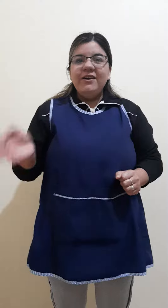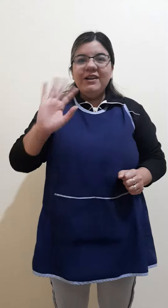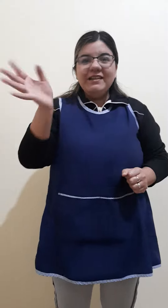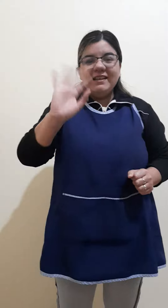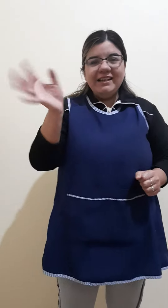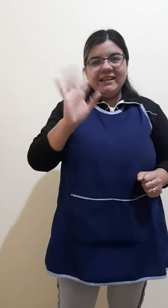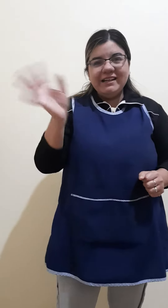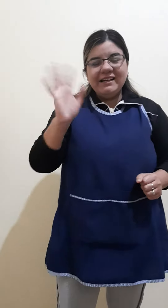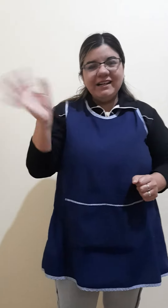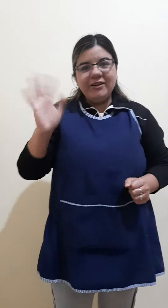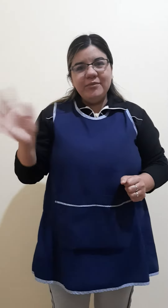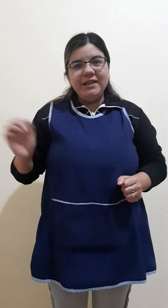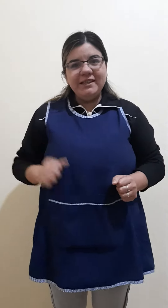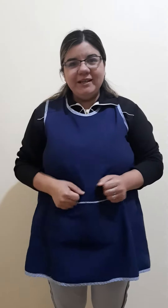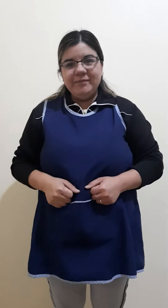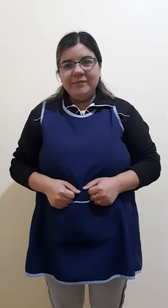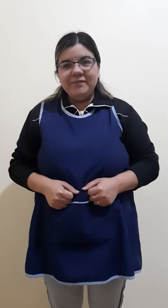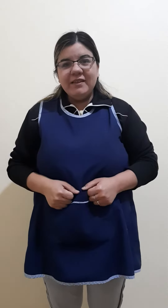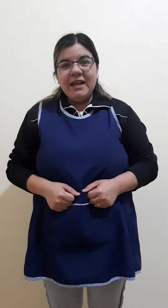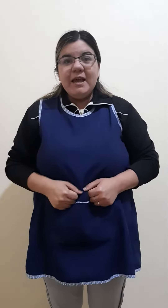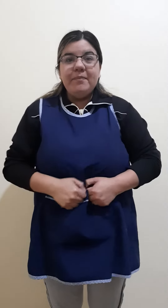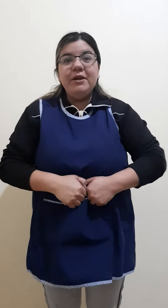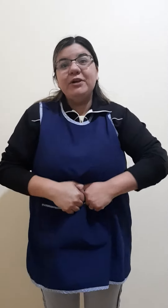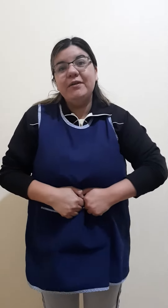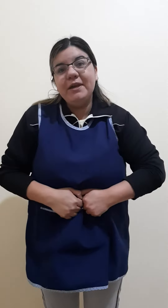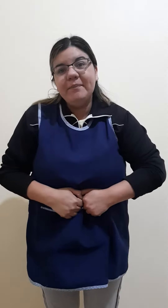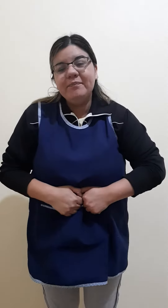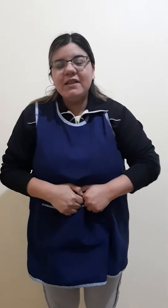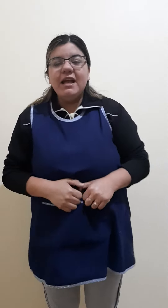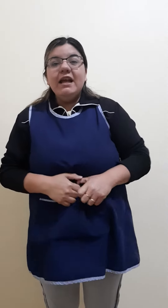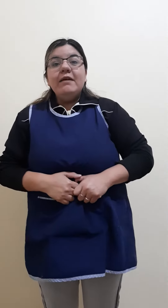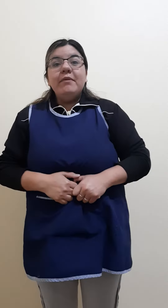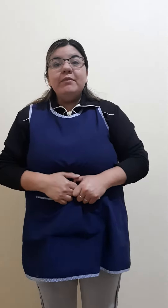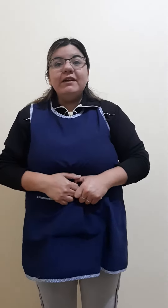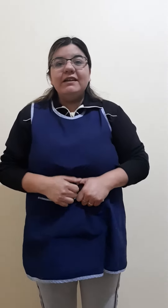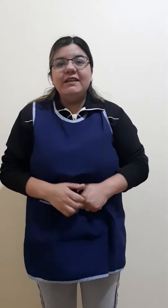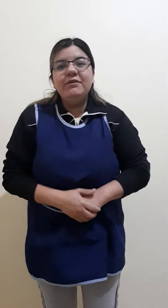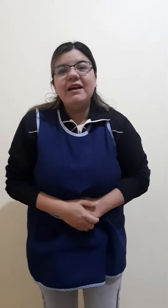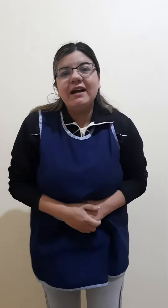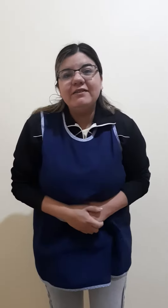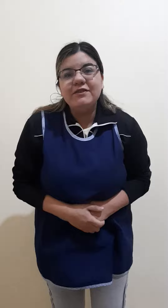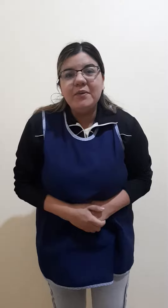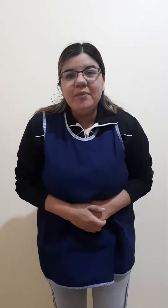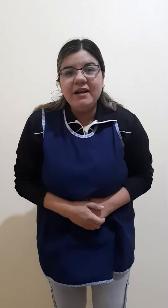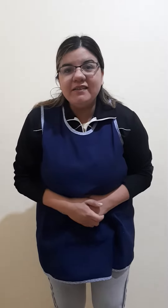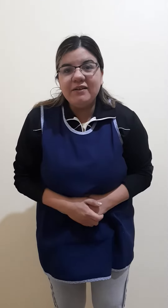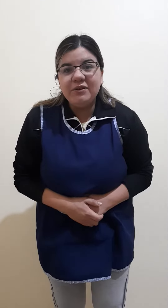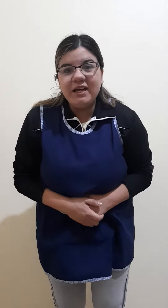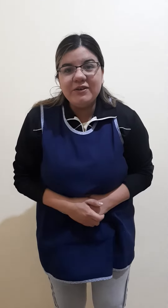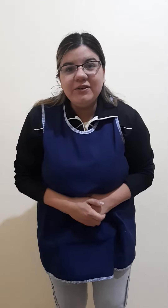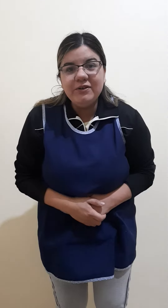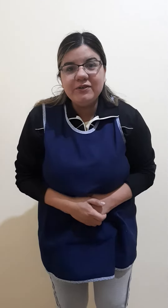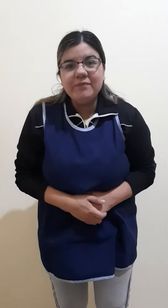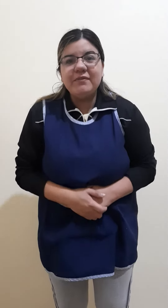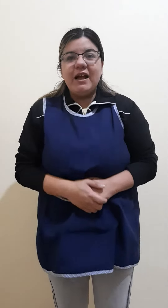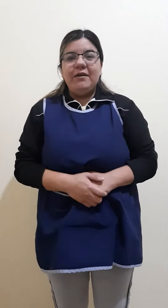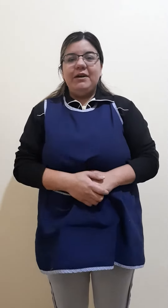Hola, Sala Naranja, ¿cómo están? Espero que bien. Vamos a cantar una canción para saludarnos. A ver.